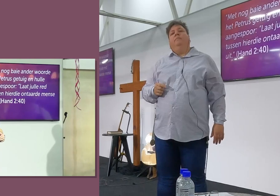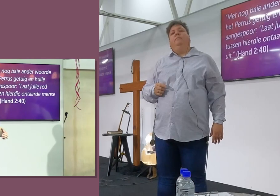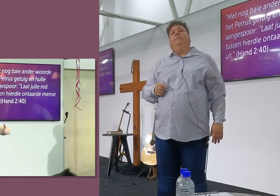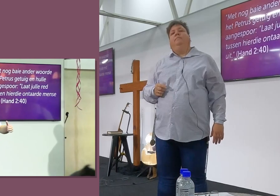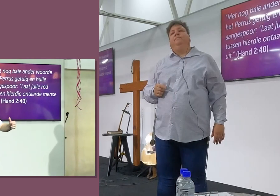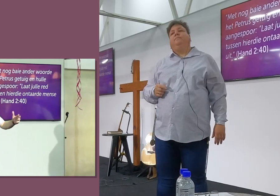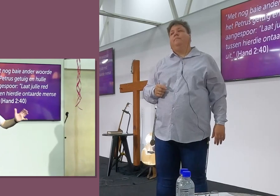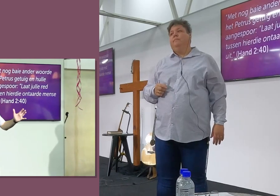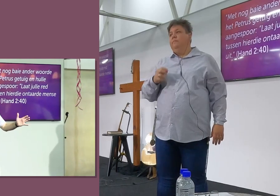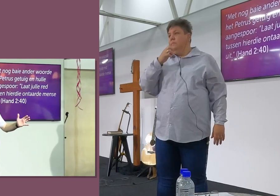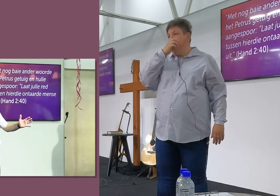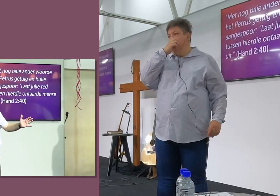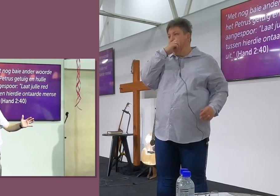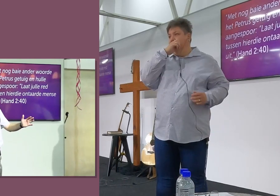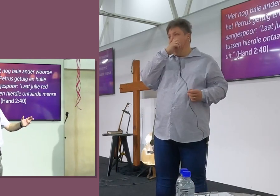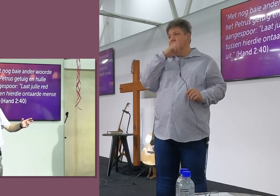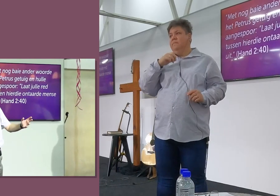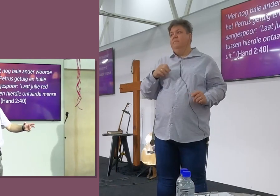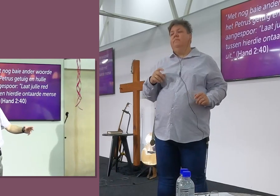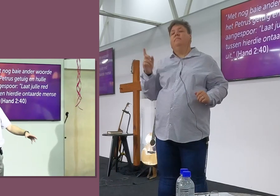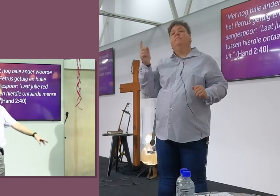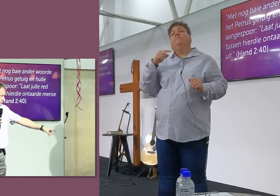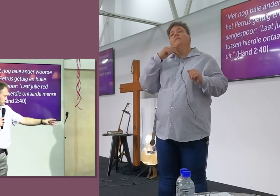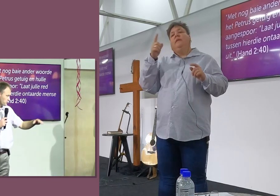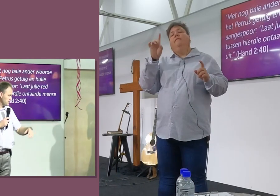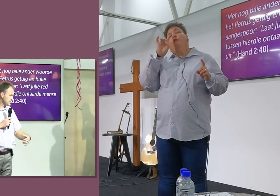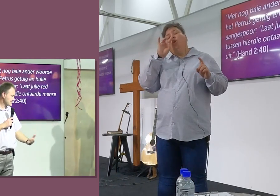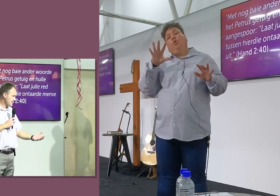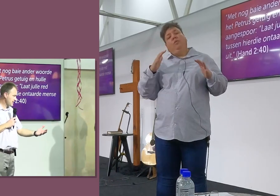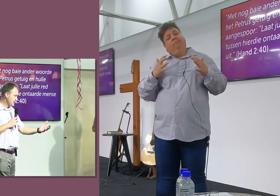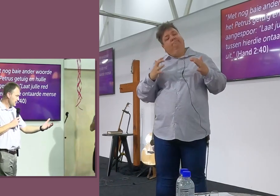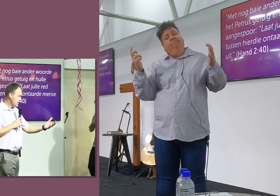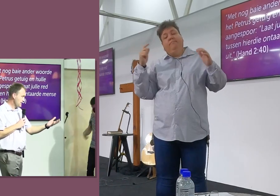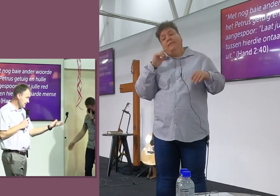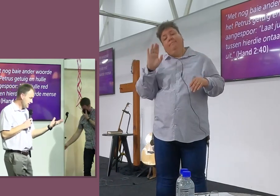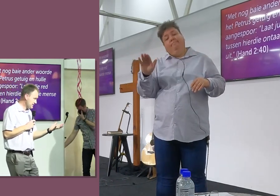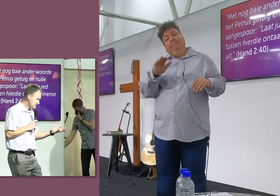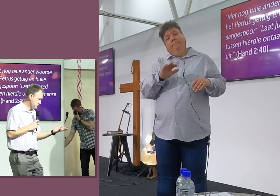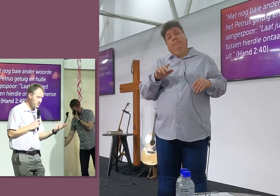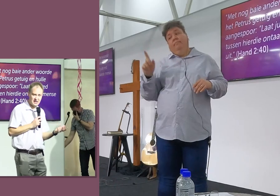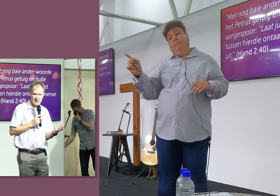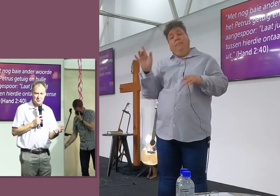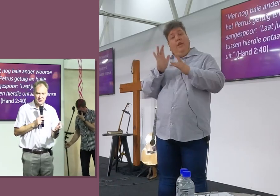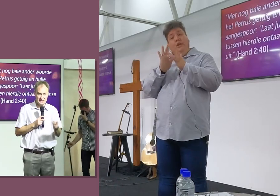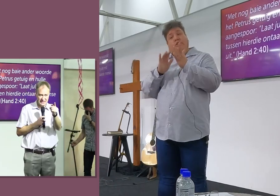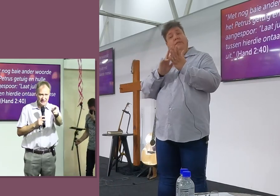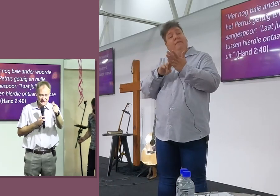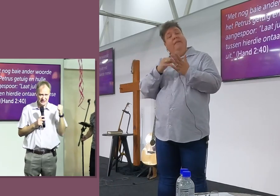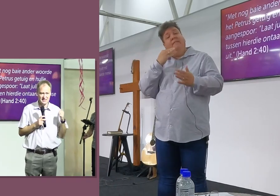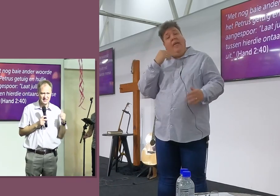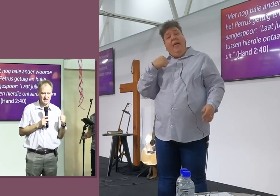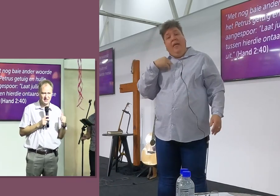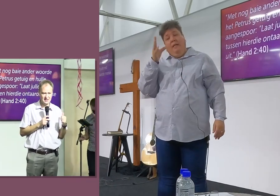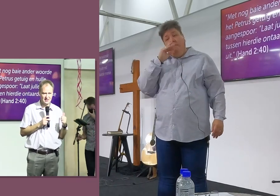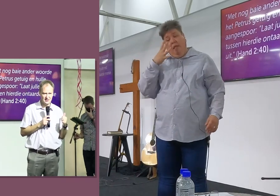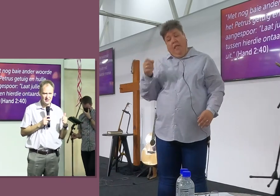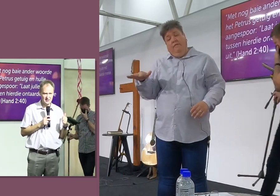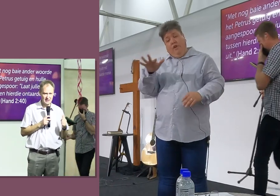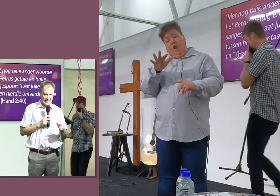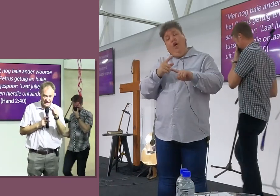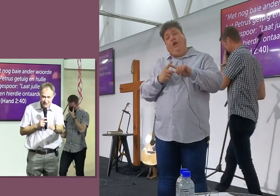en hy sê een paar radikale goed. Hy sê vir die jode wat so voor hom is, hy sê, hierdie Jesus van wie ek nou praat, het jylle gekrysig.